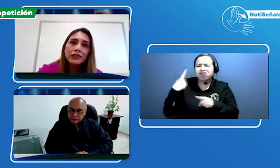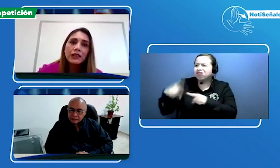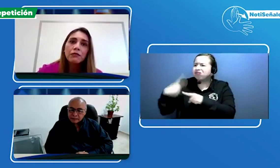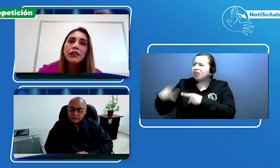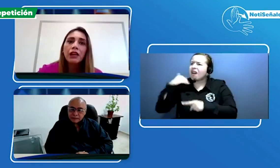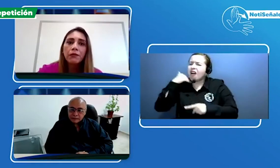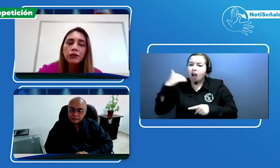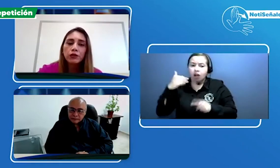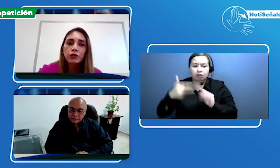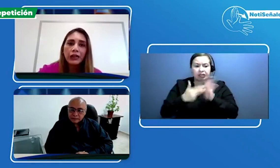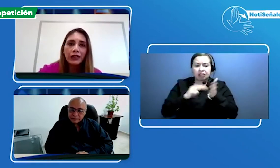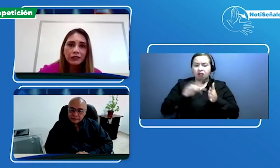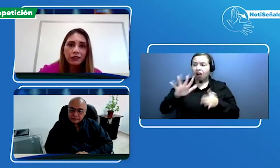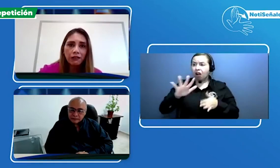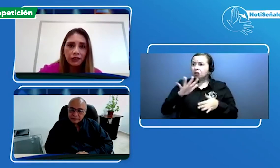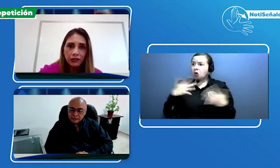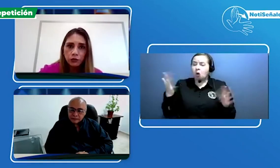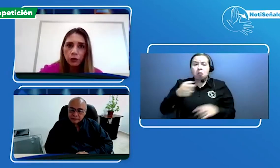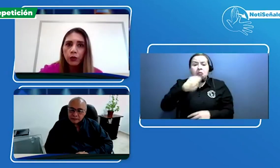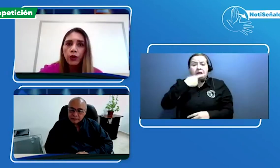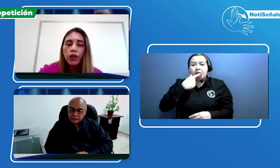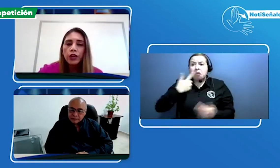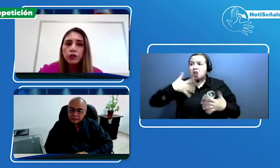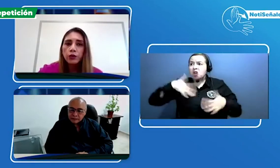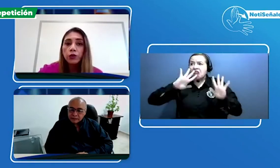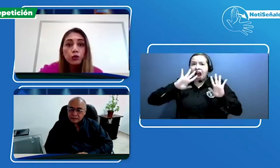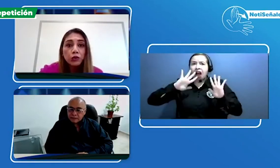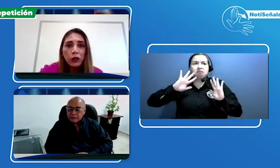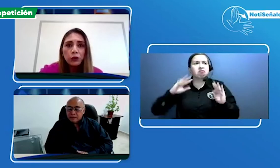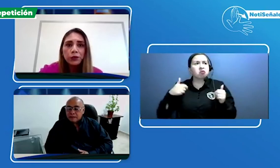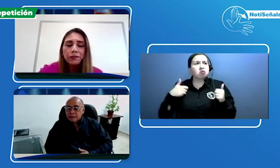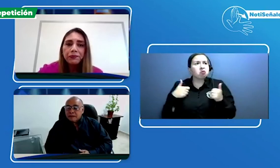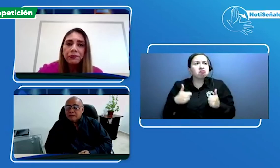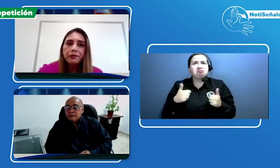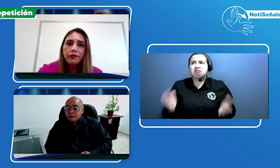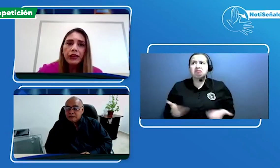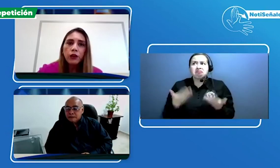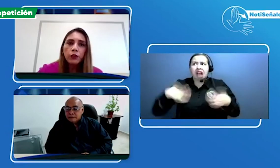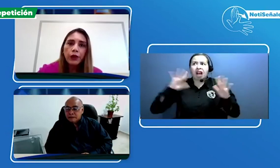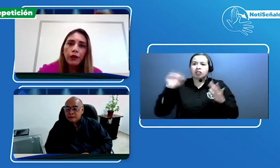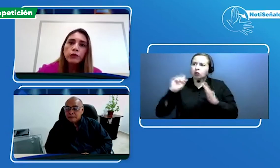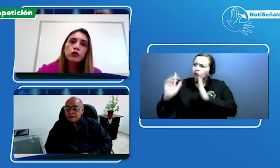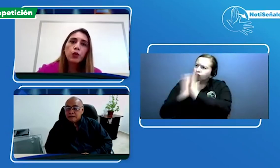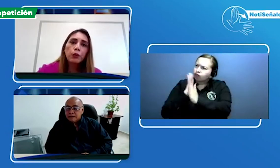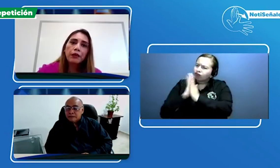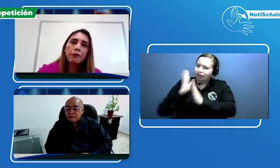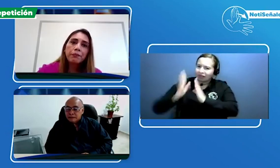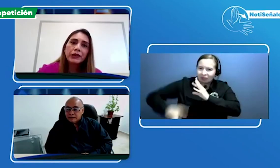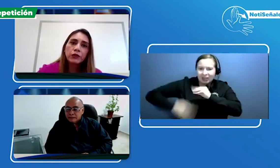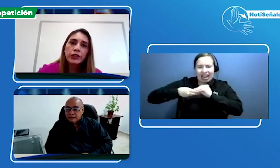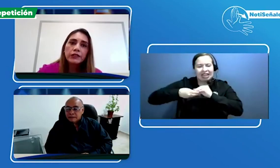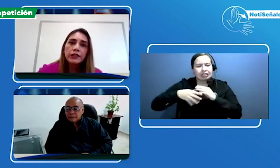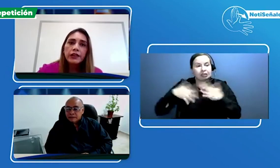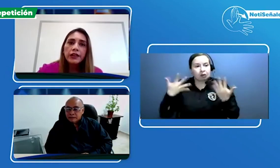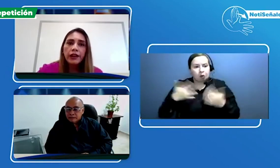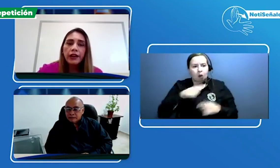sean medicamentos para restaurar su salud. su salud. Encontrábamos como vean personas que